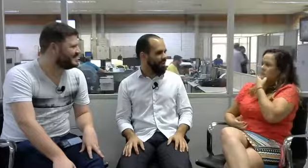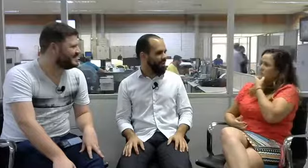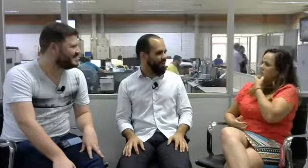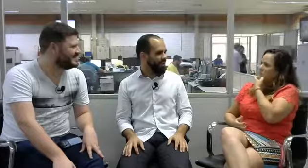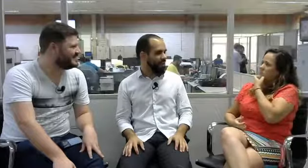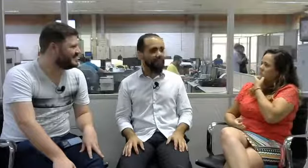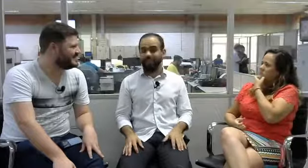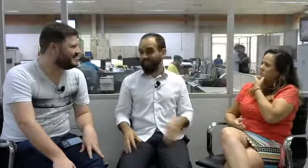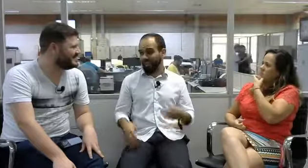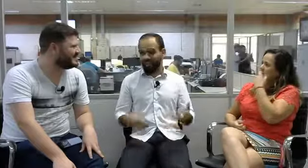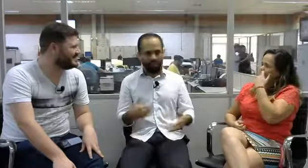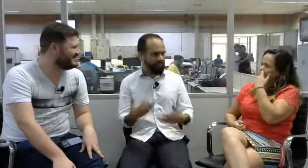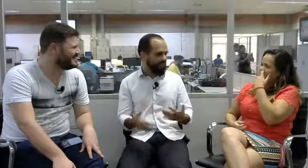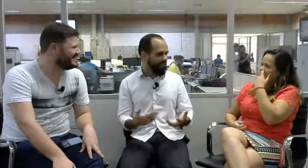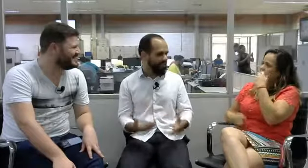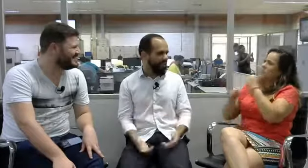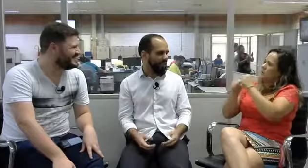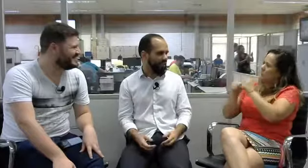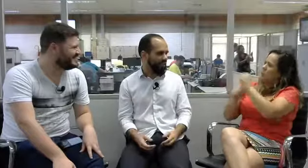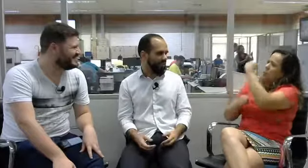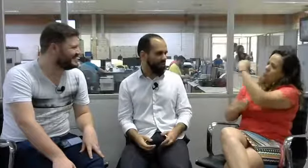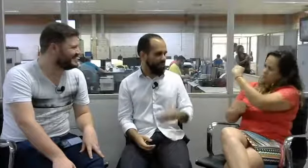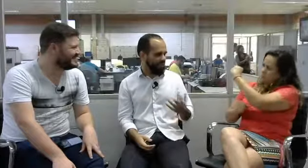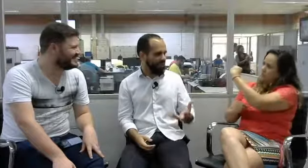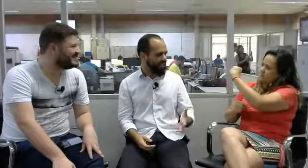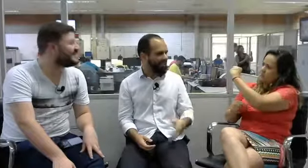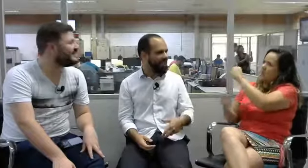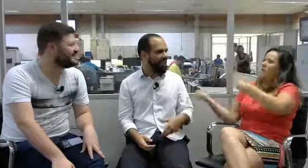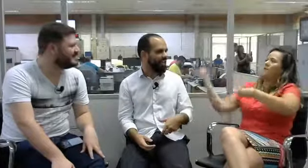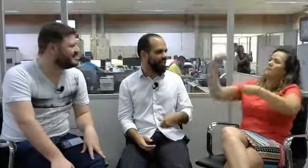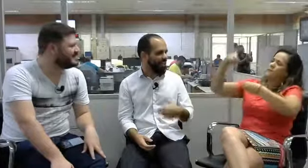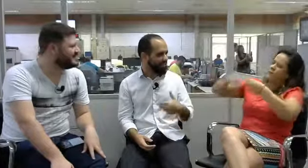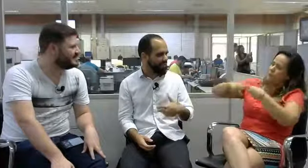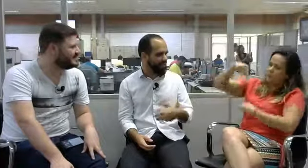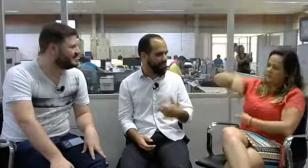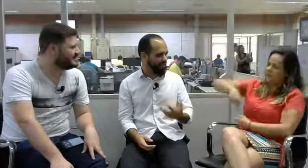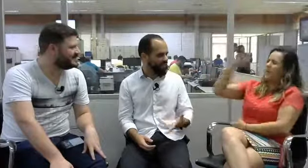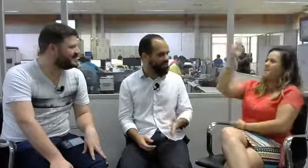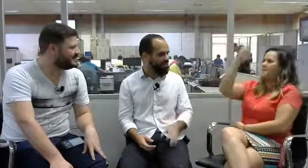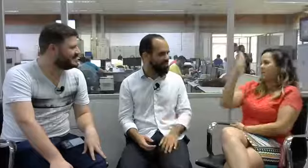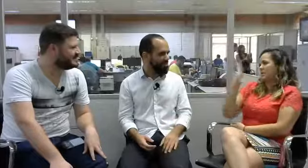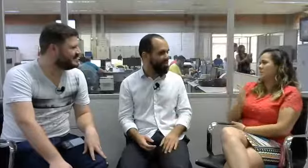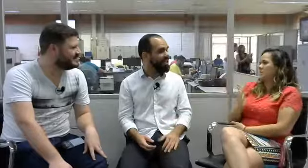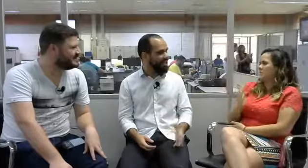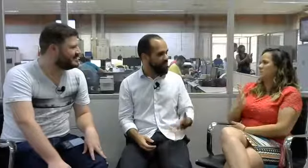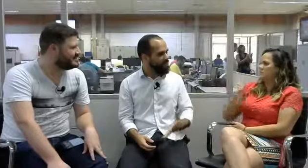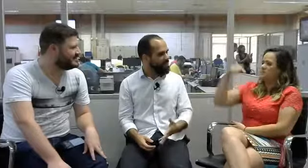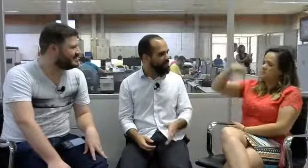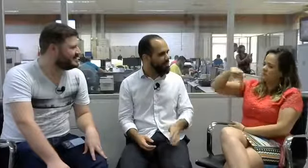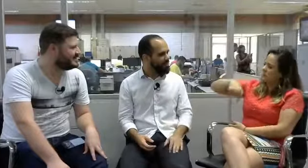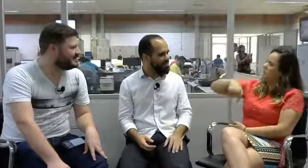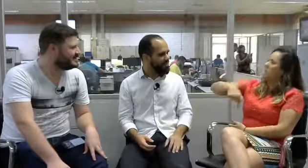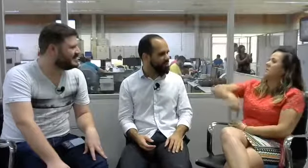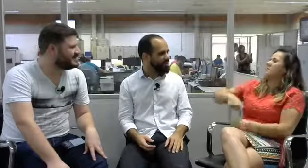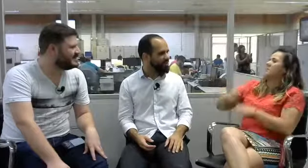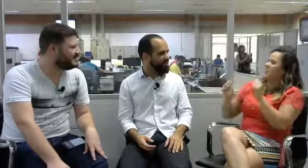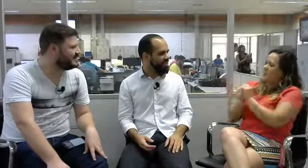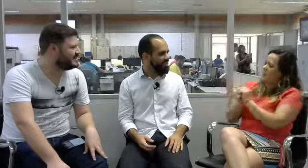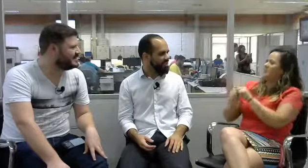Ele já, inclusive, morou na Inglaterra, conhece o inglês também e agora veio para o Brasil e